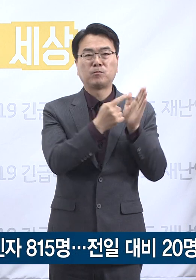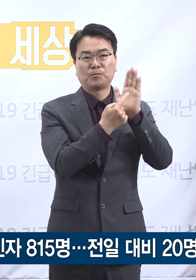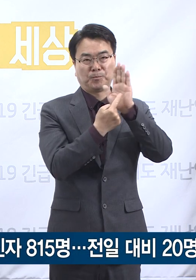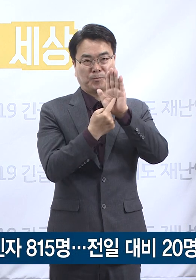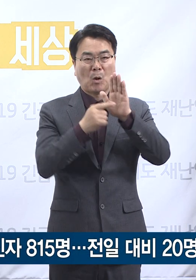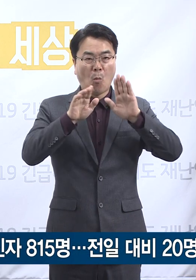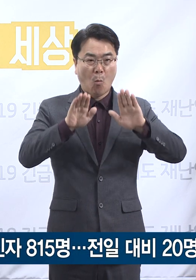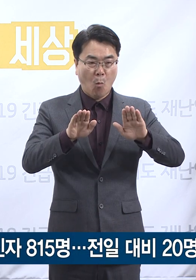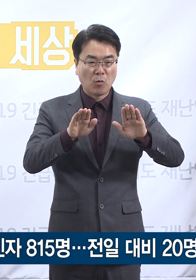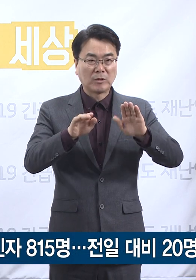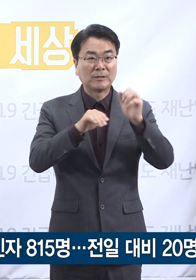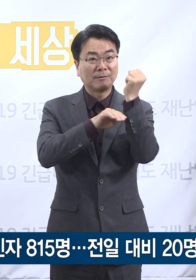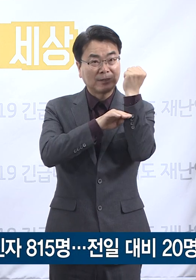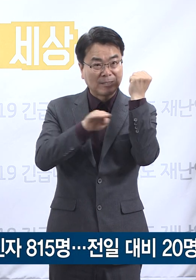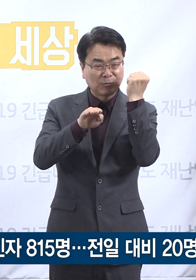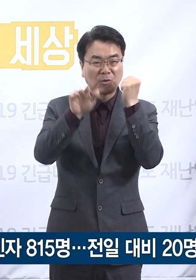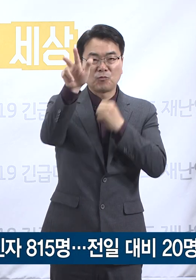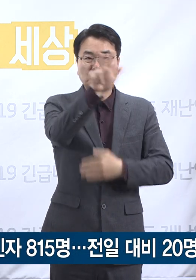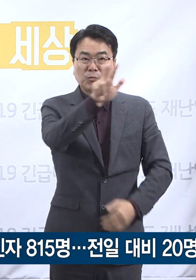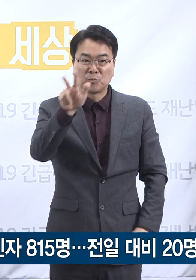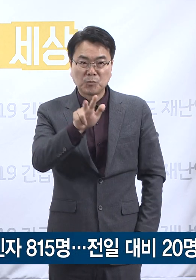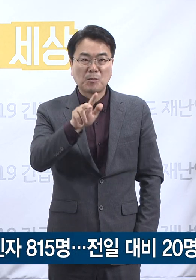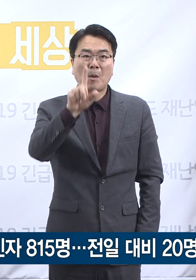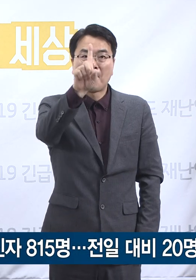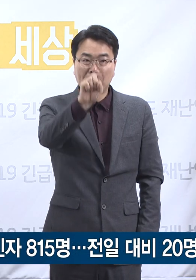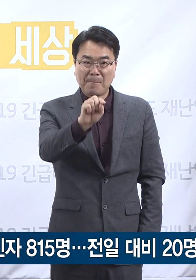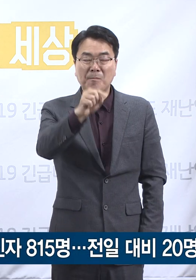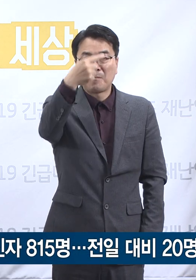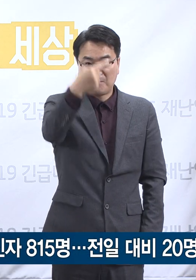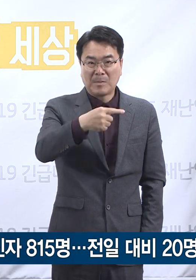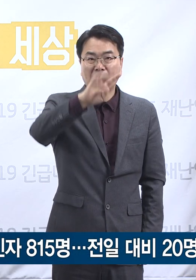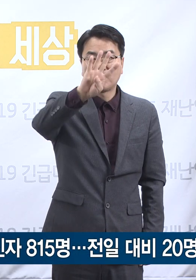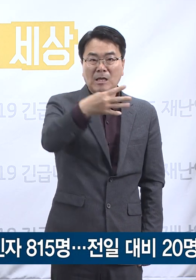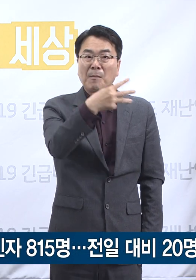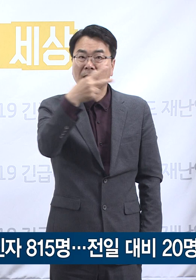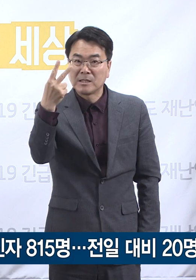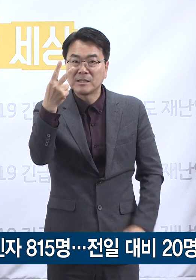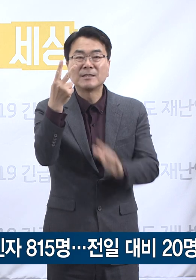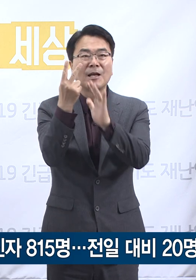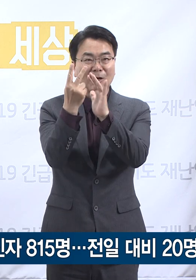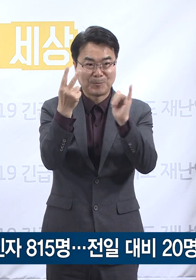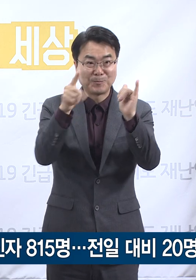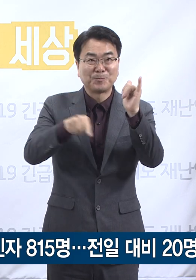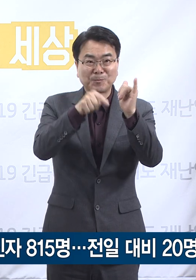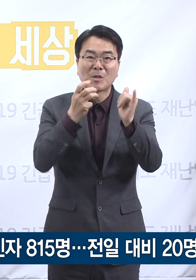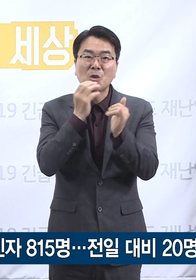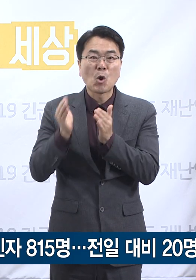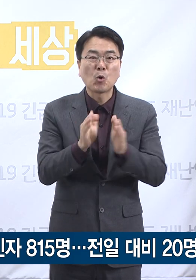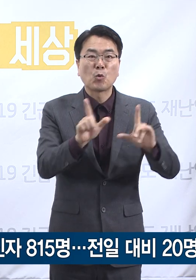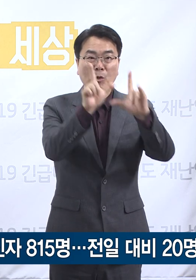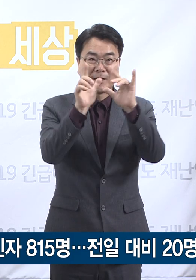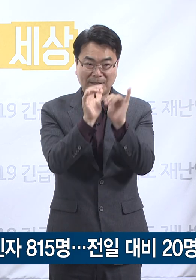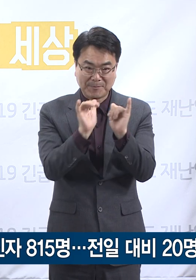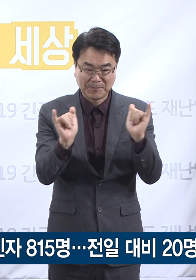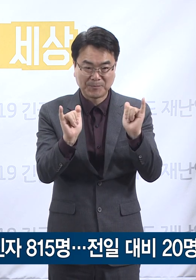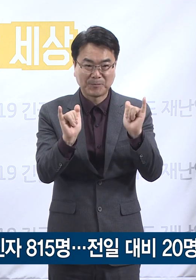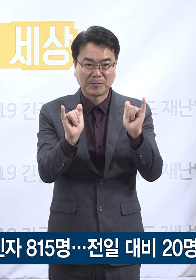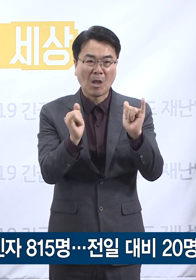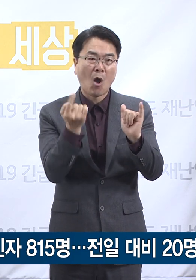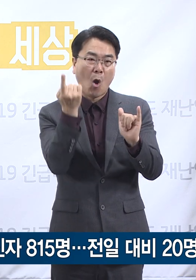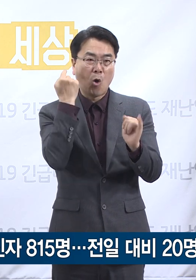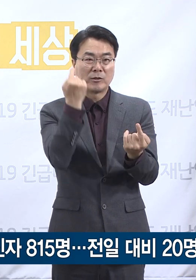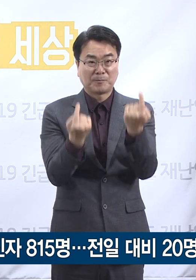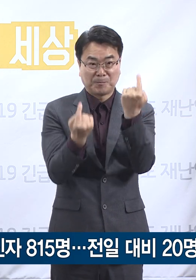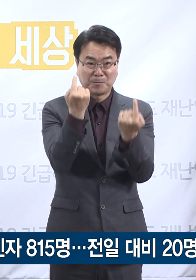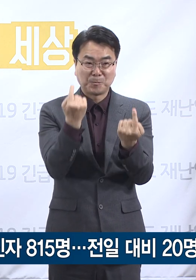29일 0시 기준 전국의 확진자 수는 총 11,402명이며 이 중 경기도 확진자 수는 전일 오전